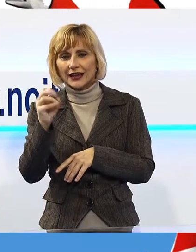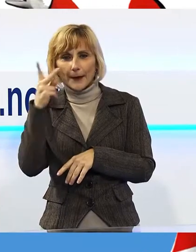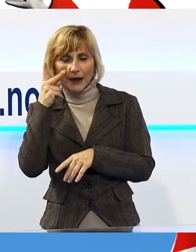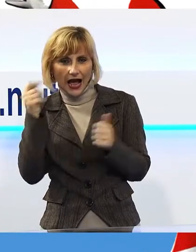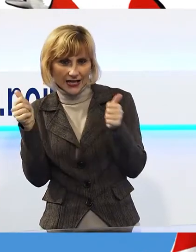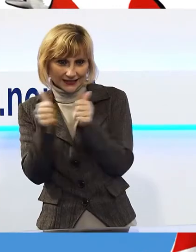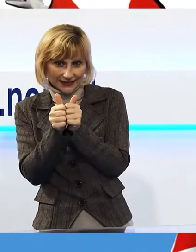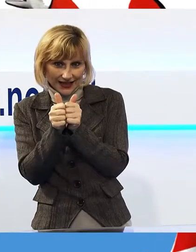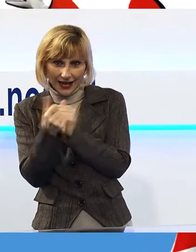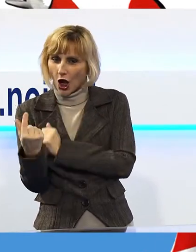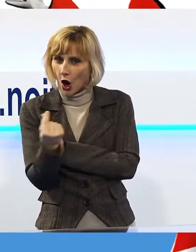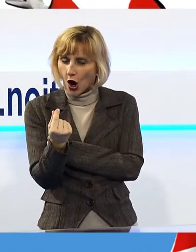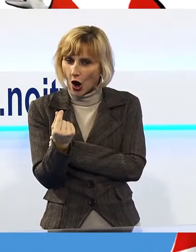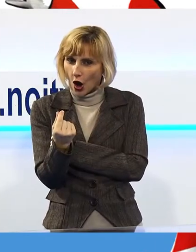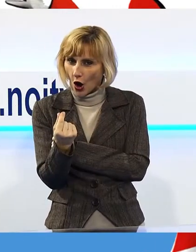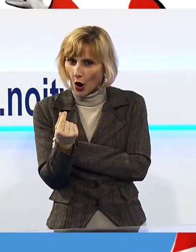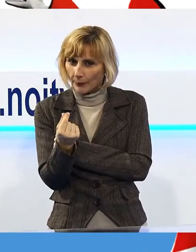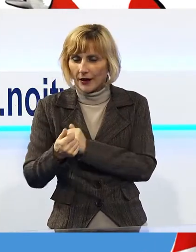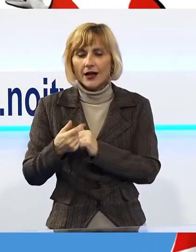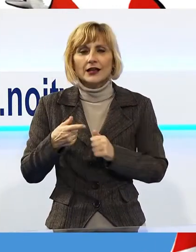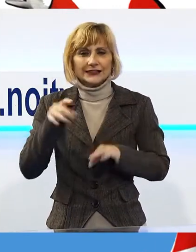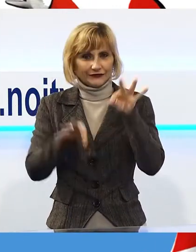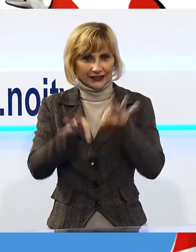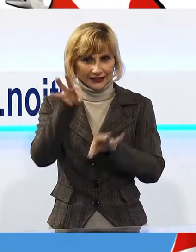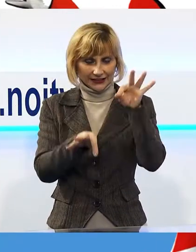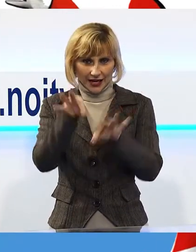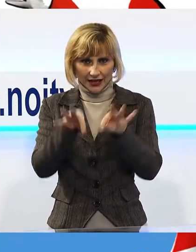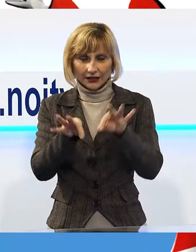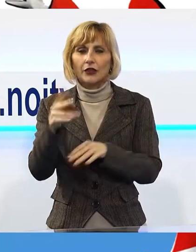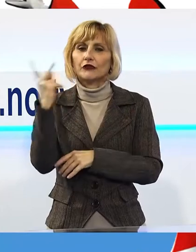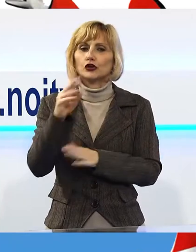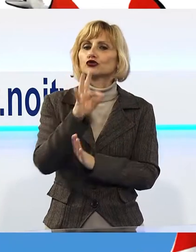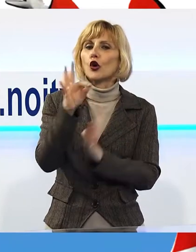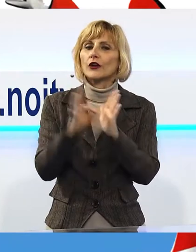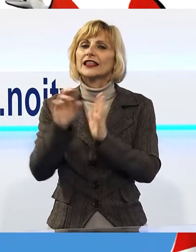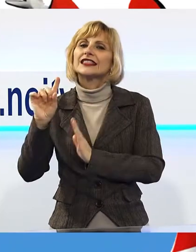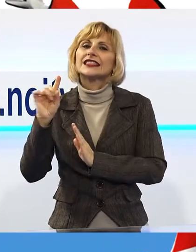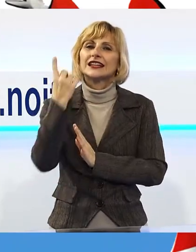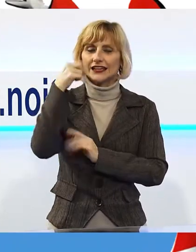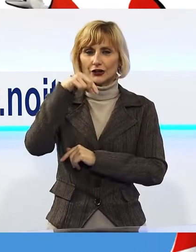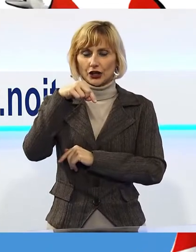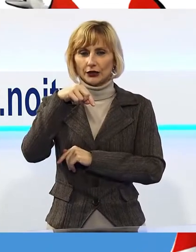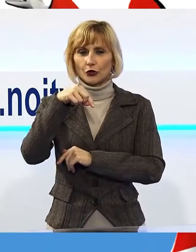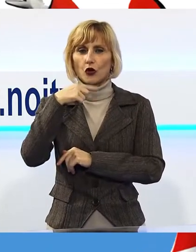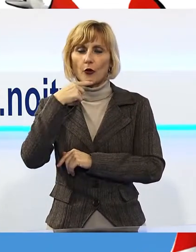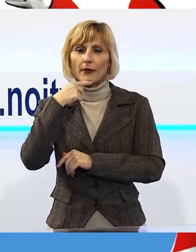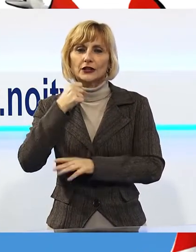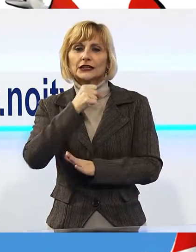allegoriche. Una giornata che di diritto entra, fa parte della storia della manifestazione.